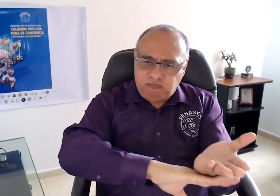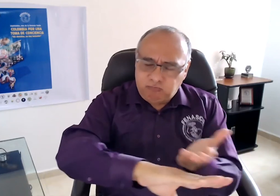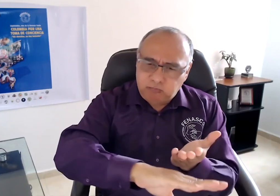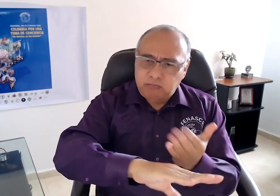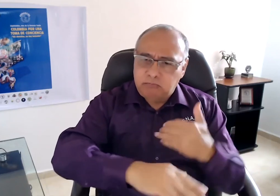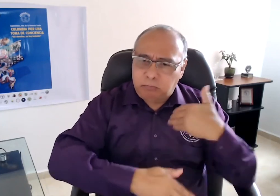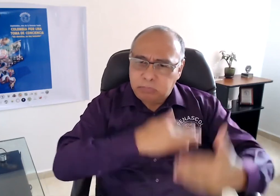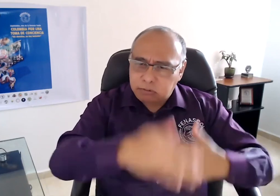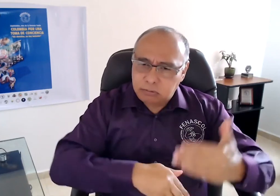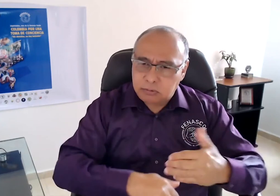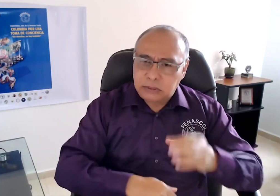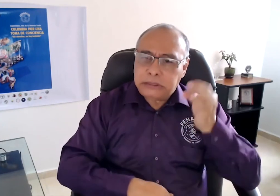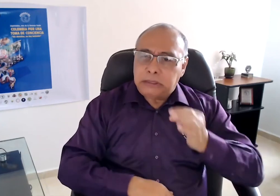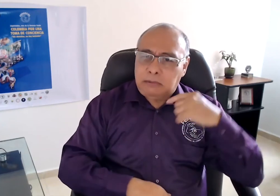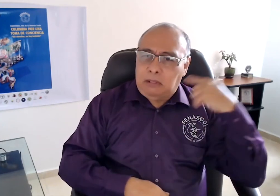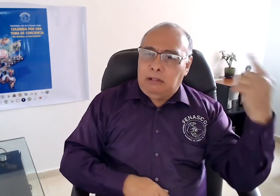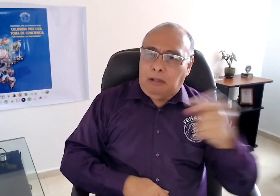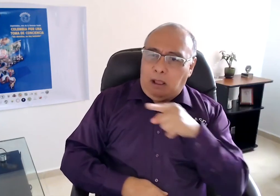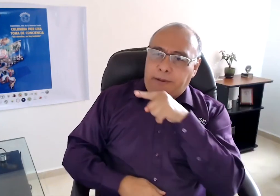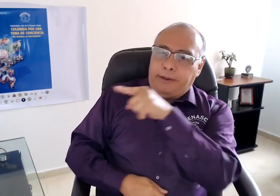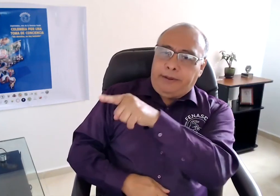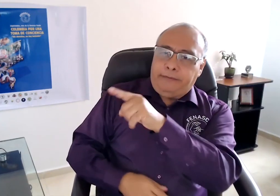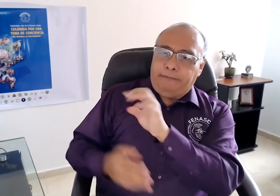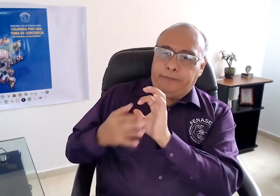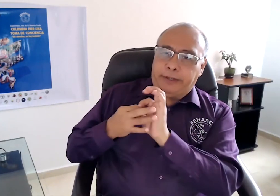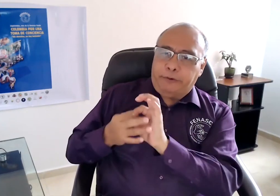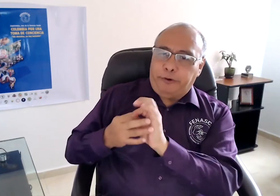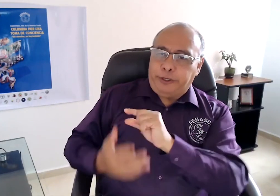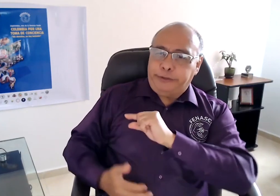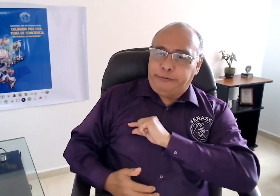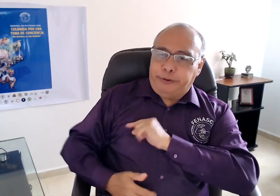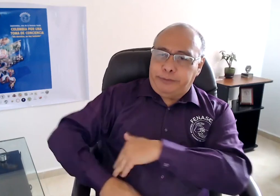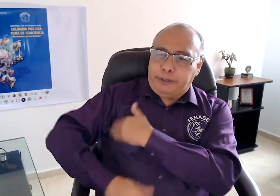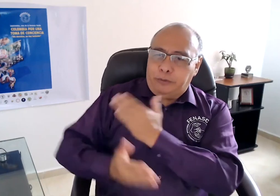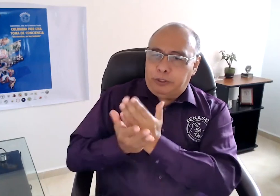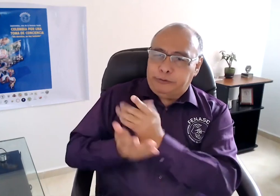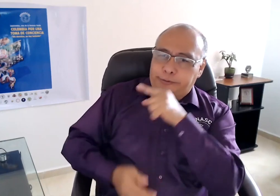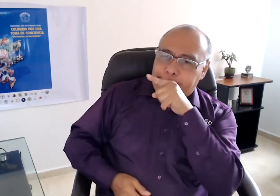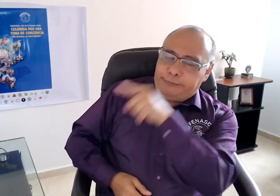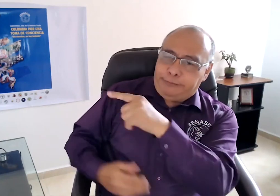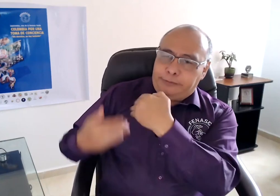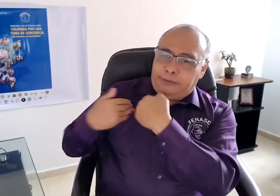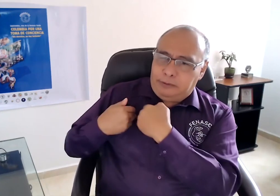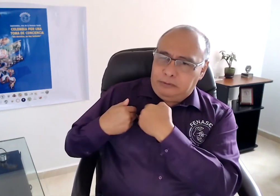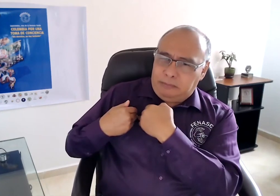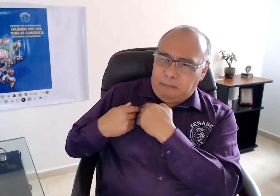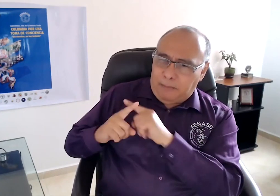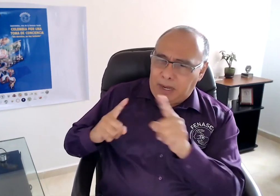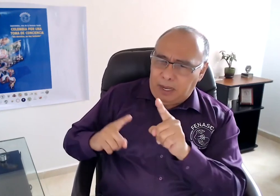encargados de hacer esta exigencia? Se piensa que la responsabilidad está en las entidades como INSOR o